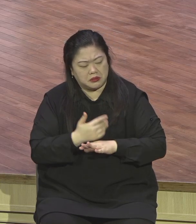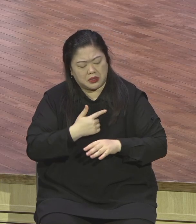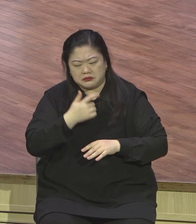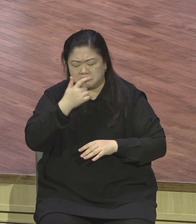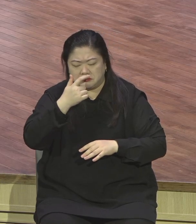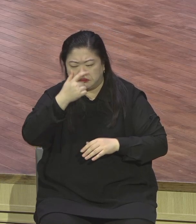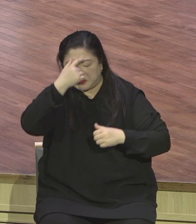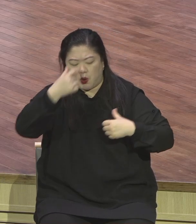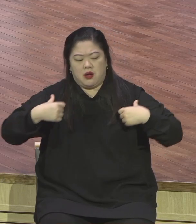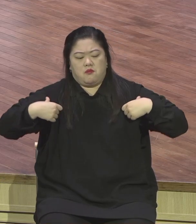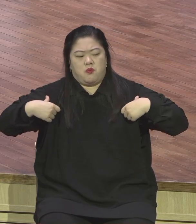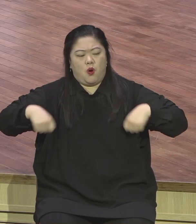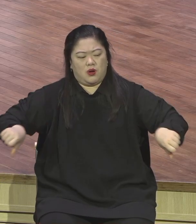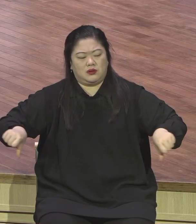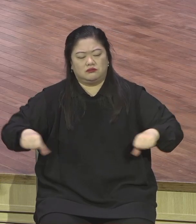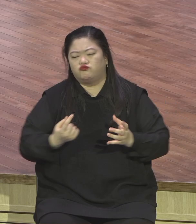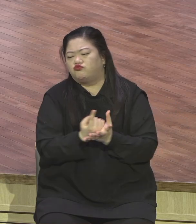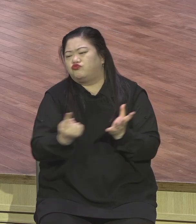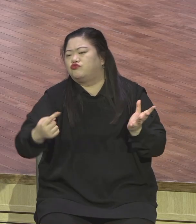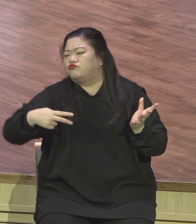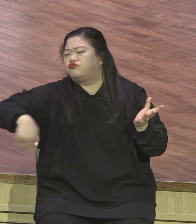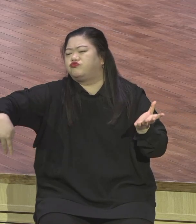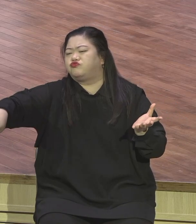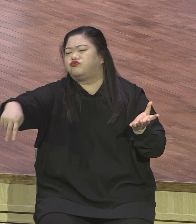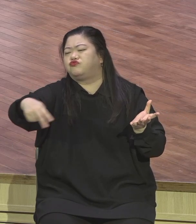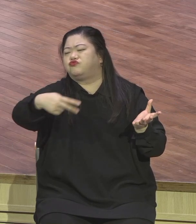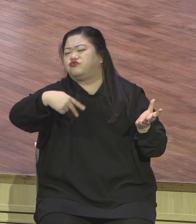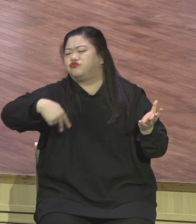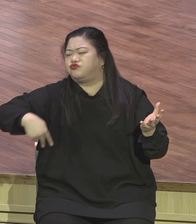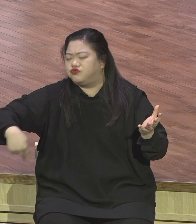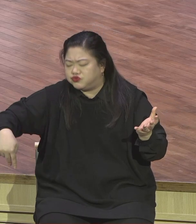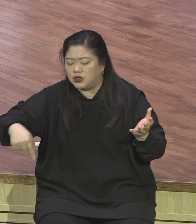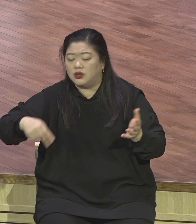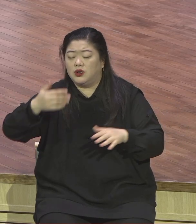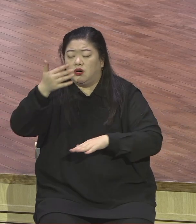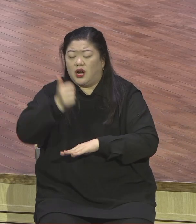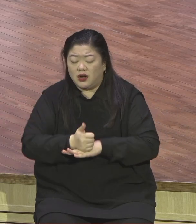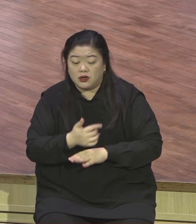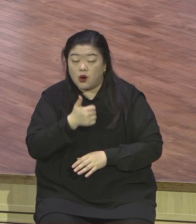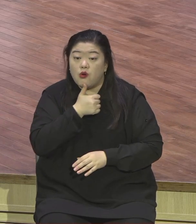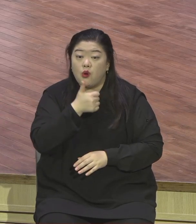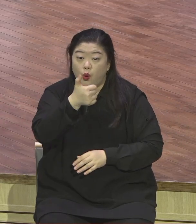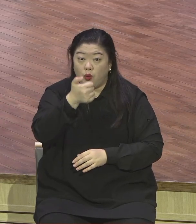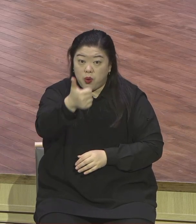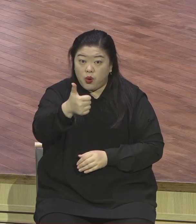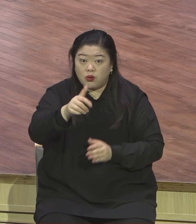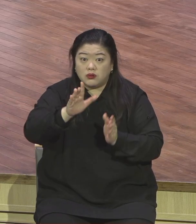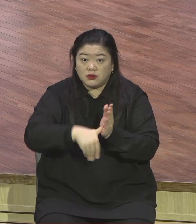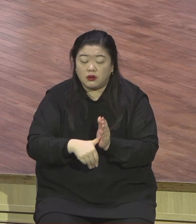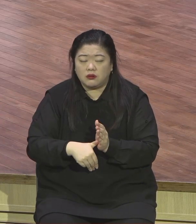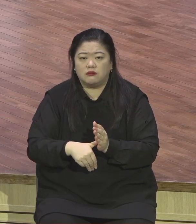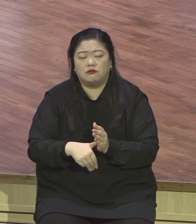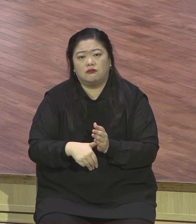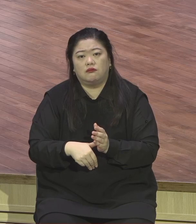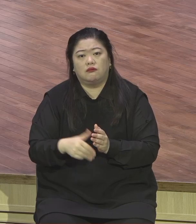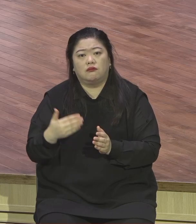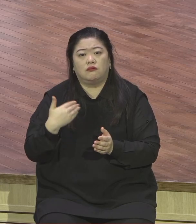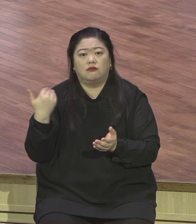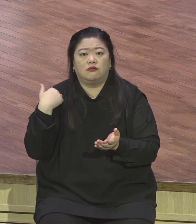나이 55세 나는 내가 스스로 버린 어머니 같은 신앙의 품으로 돌아왔다. 나는 단순히 종교로 돌아온 것이 아니다.